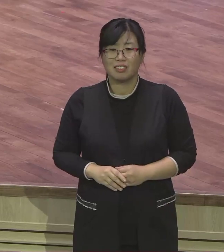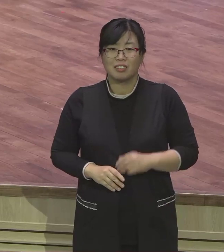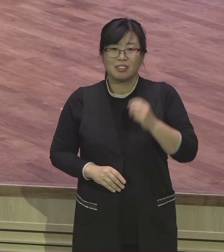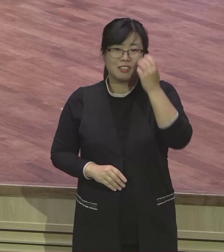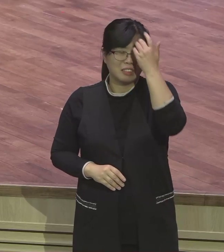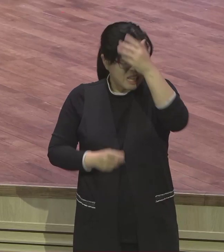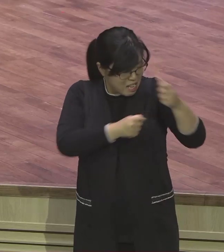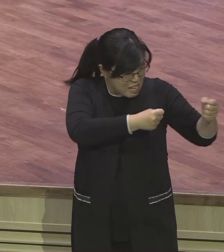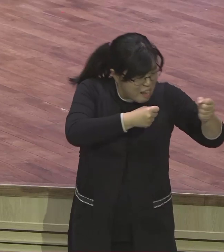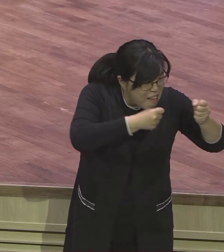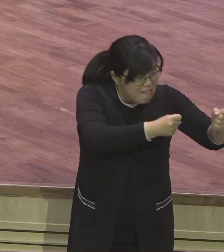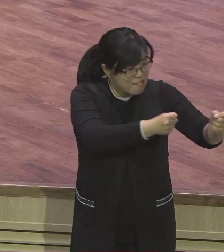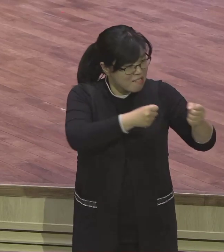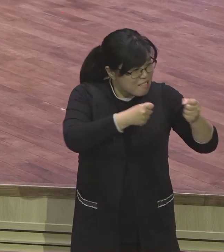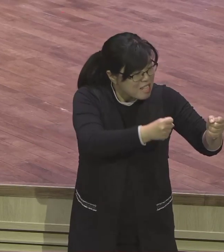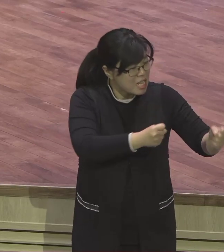악착같이 그런 거 하지 마세요.